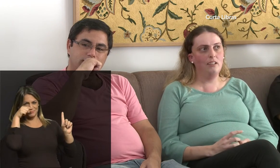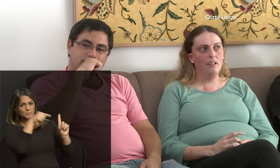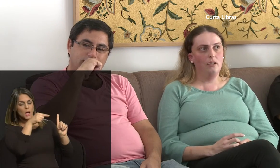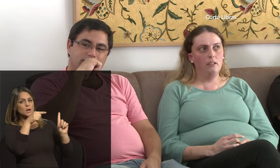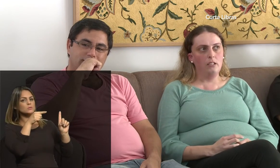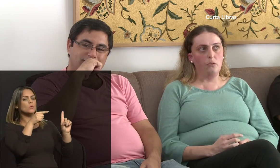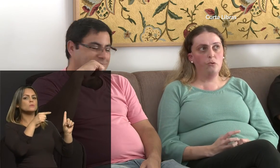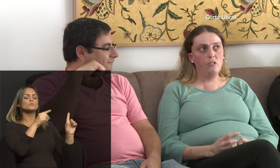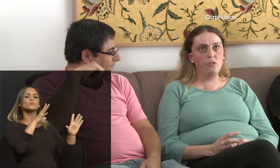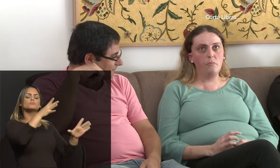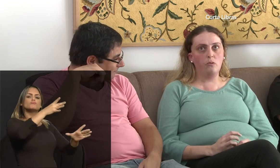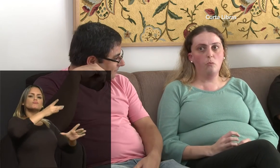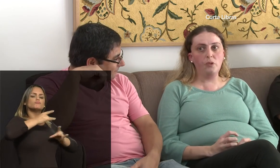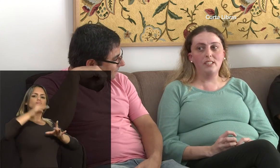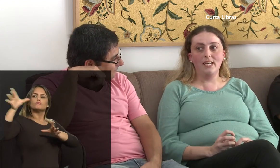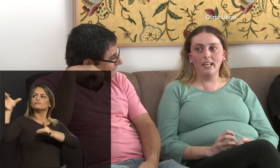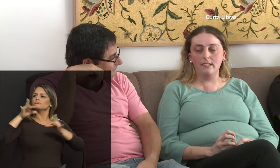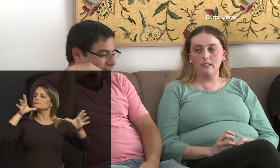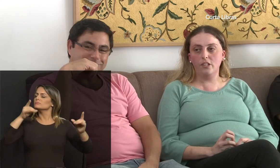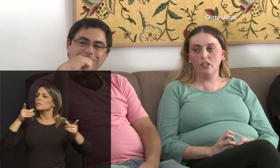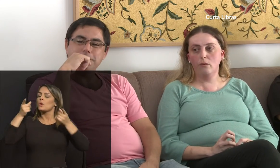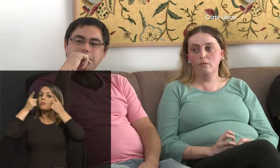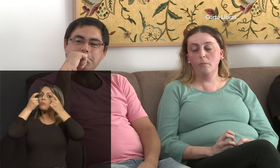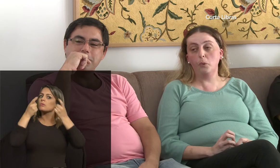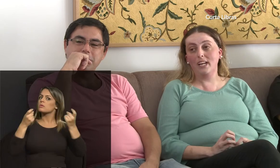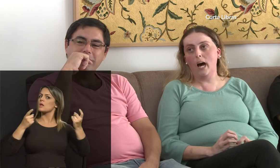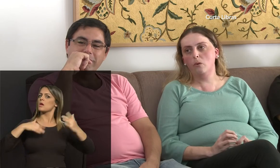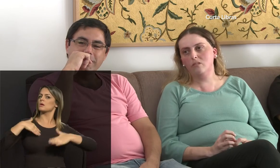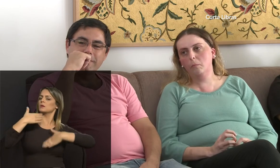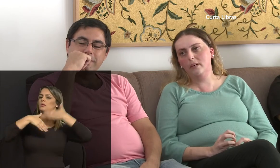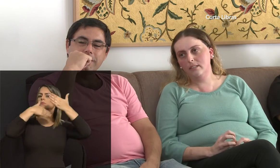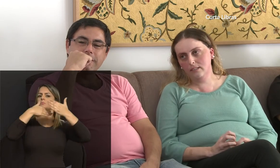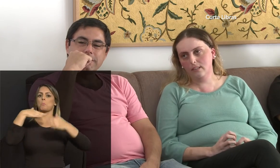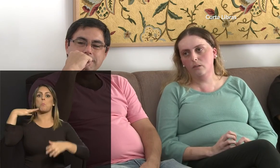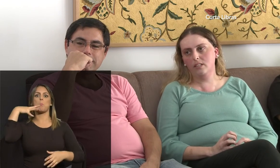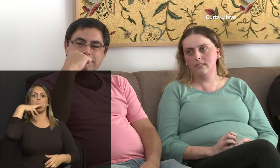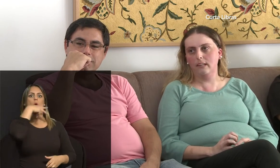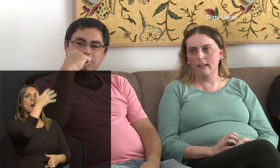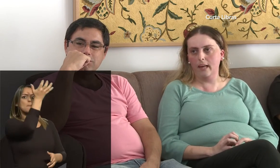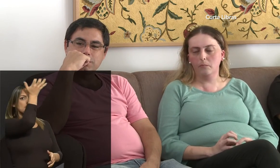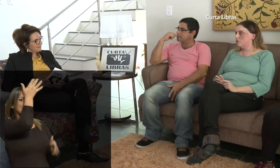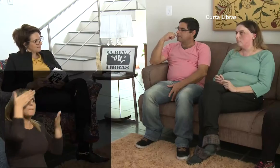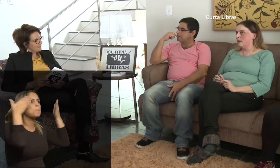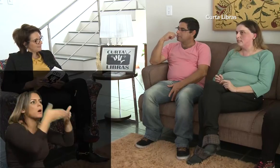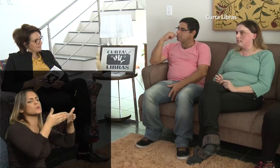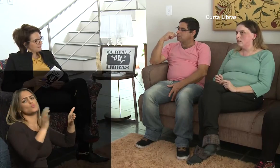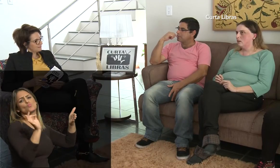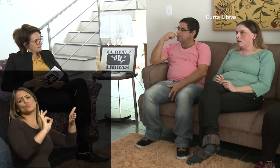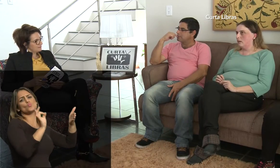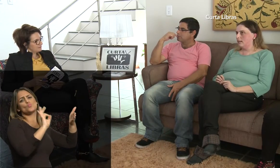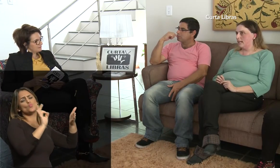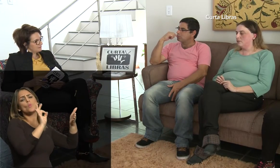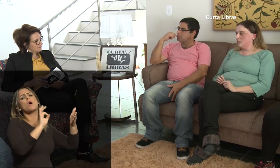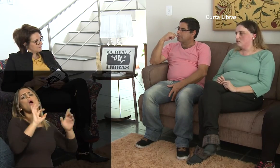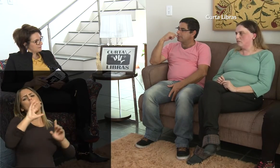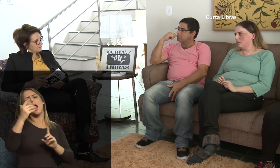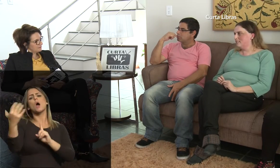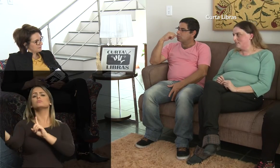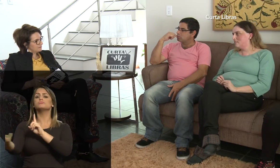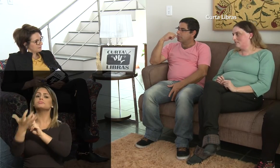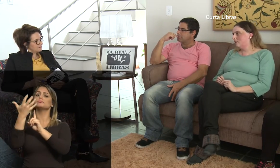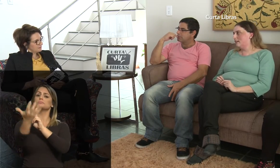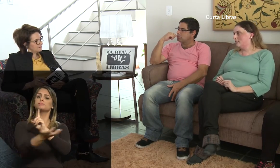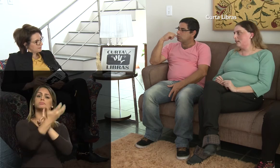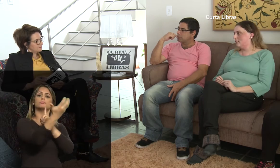E tudo isso me despertou muito interesse. Eu acho que não foi por causa do Panta que eu quis ser intérprete. Mas é claro que isso